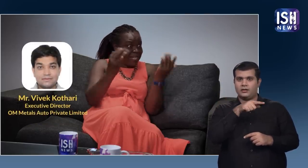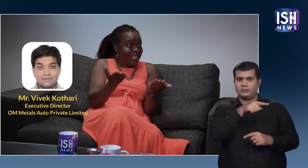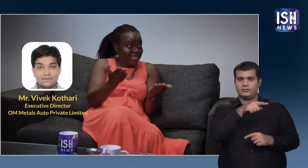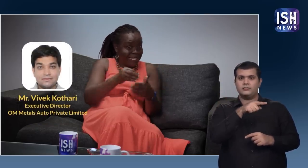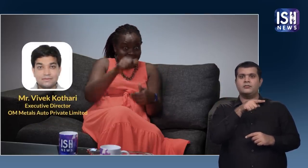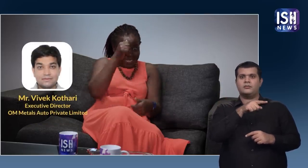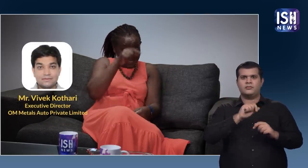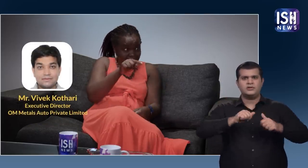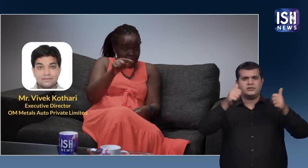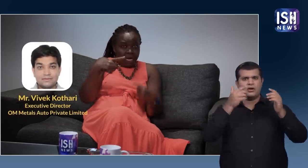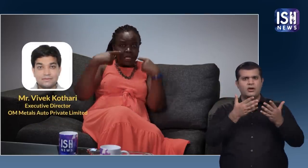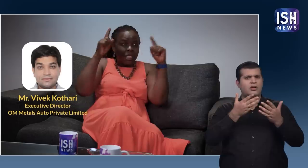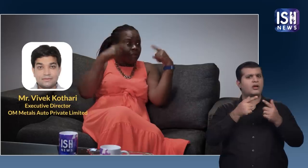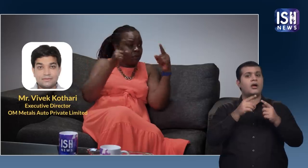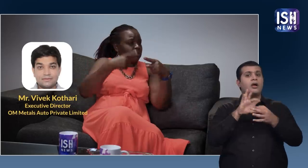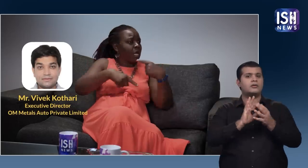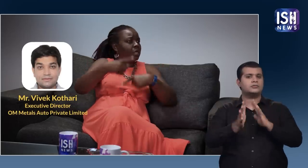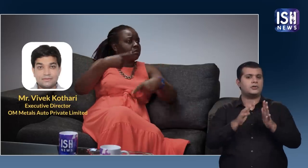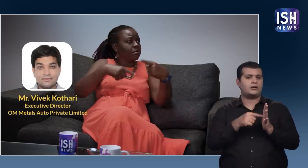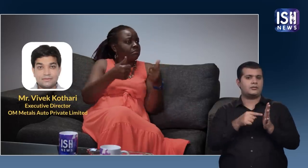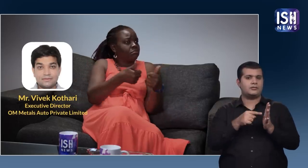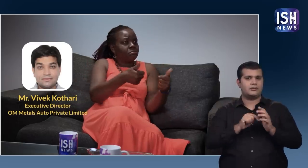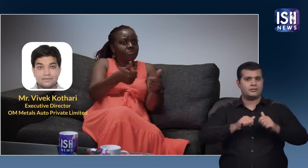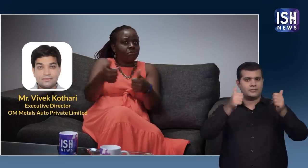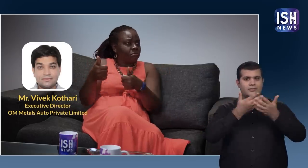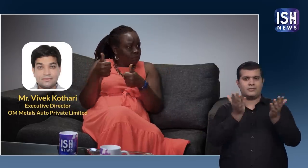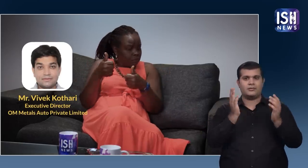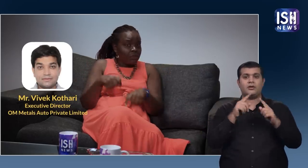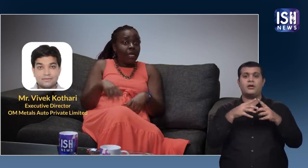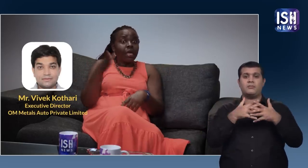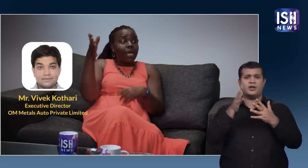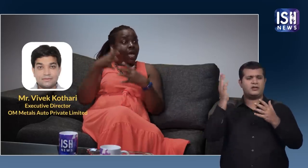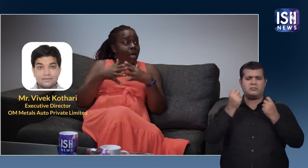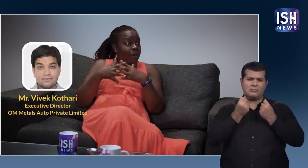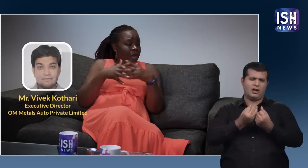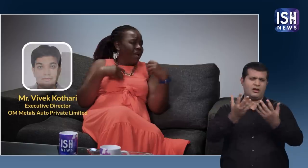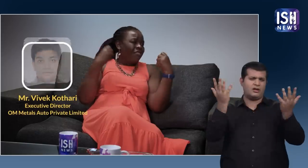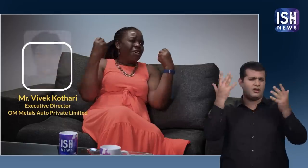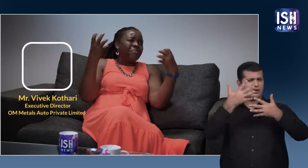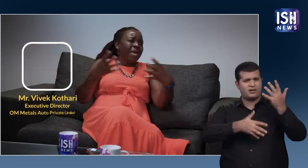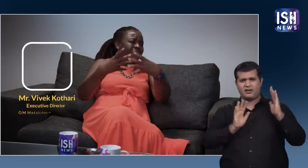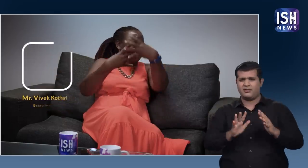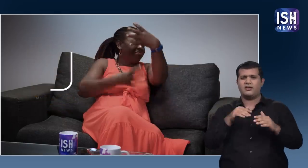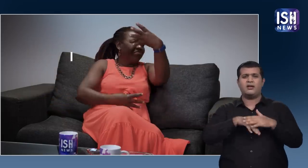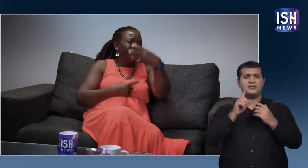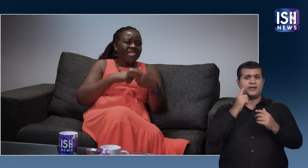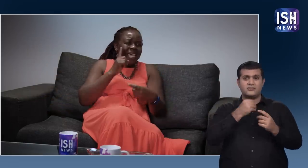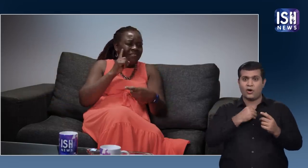व्यक्ति है जो स्वाभिवाविक रूप से साइन करते हैं अमेरिका में सूची में बहुत सारे डेफ डॉक्टर,